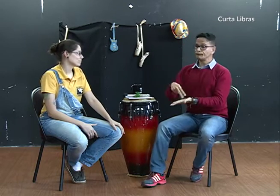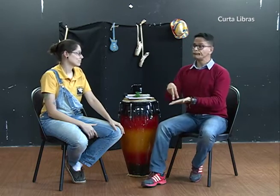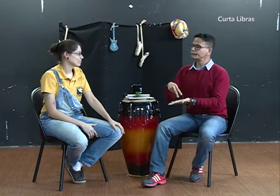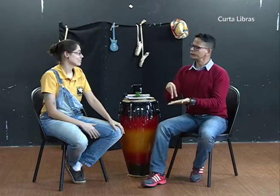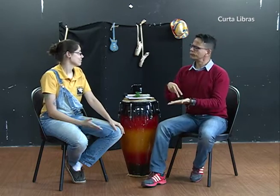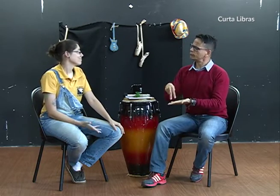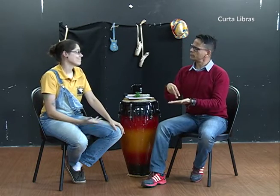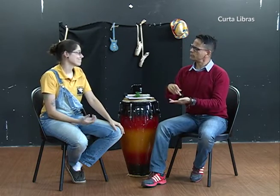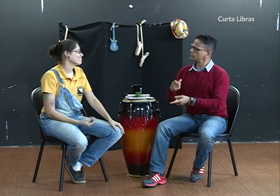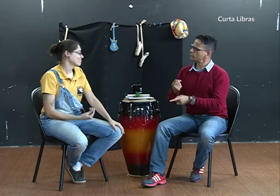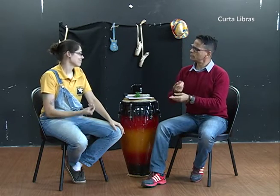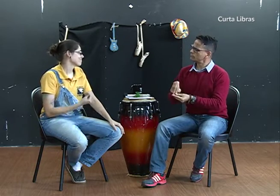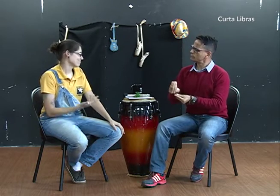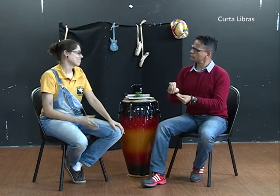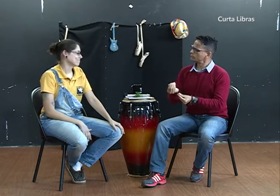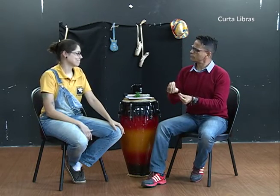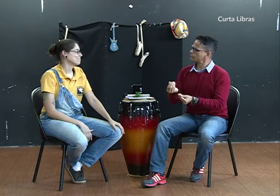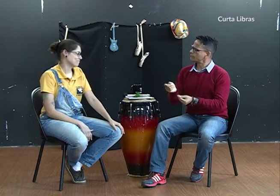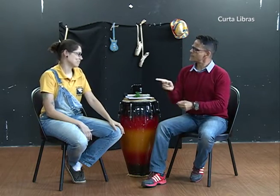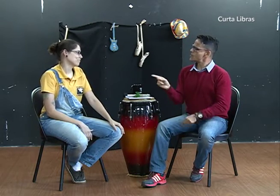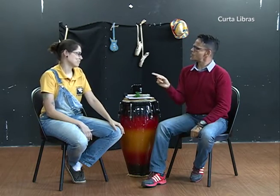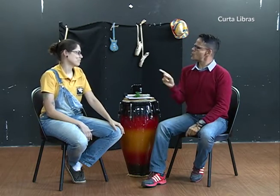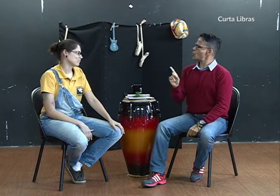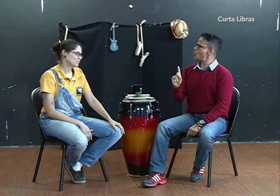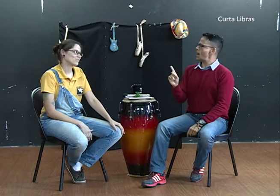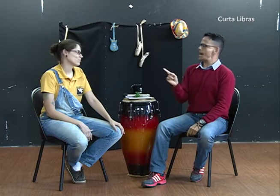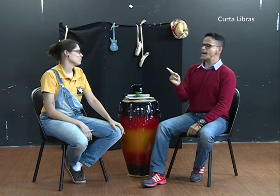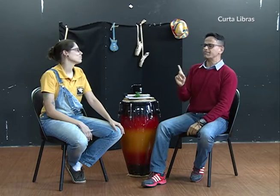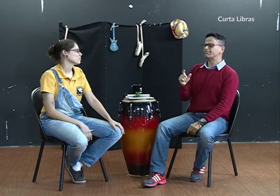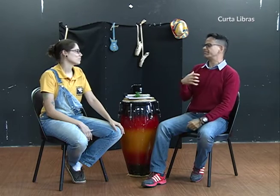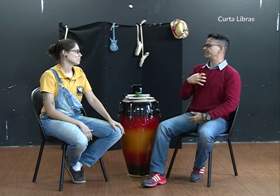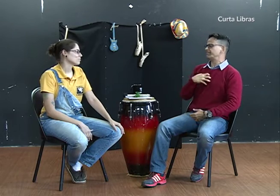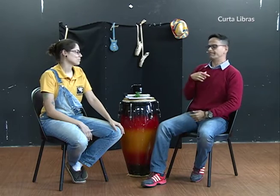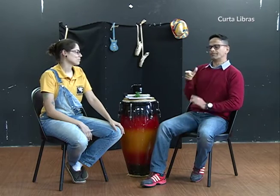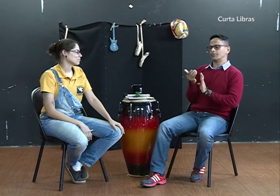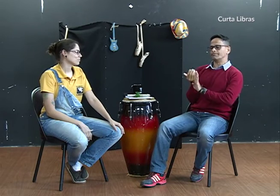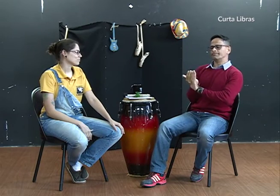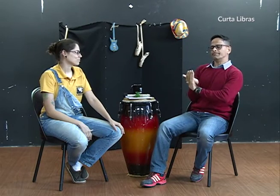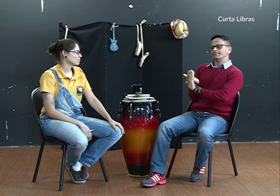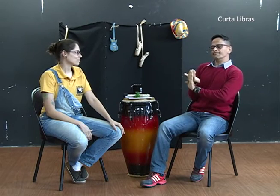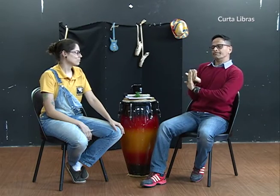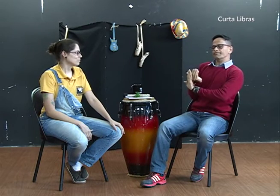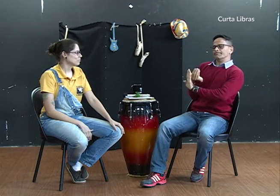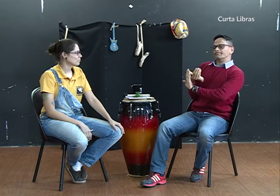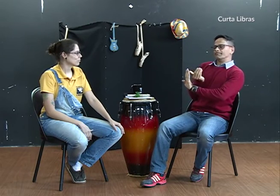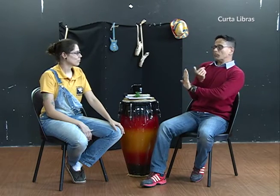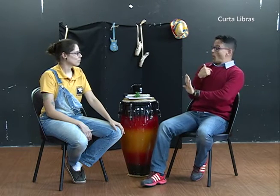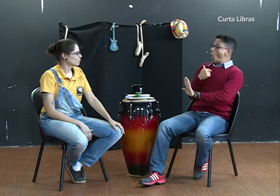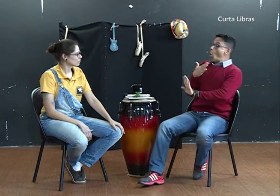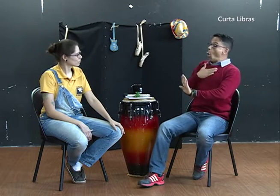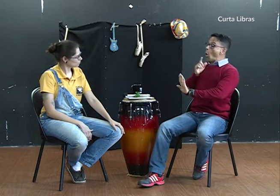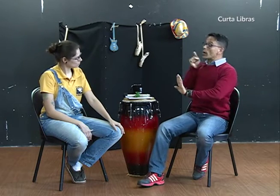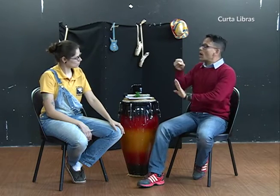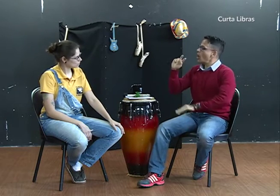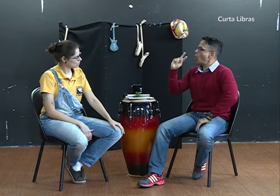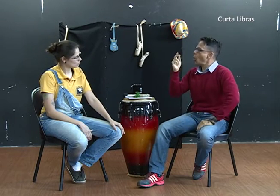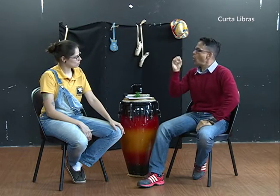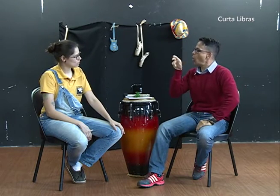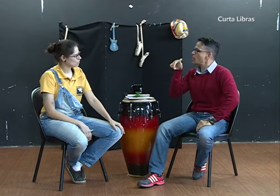Para os surdos, não é assim, não funciona dessa maneira. A sonoridade não tem o mesmo impacto. Com